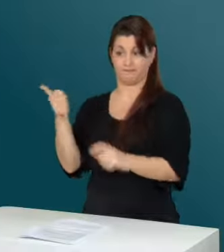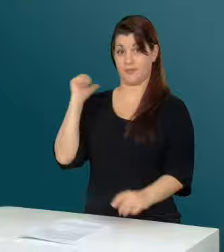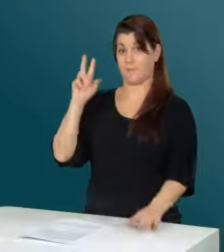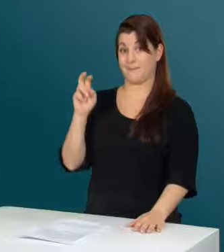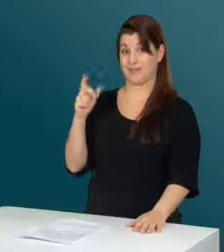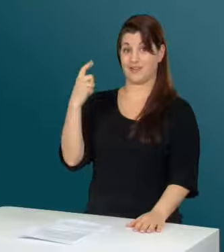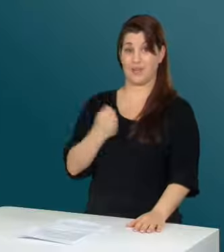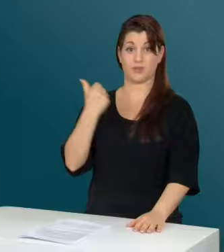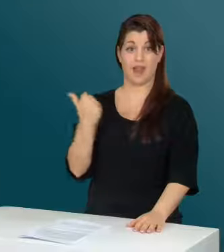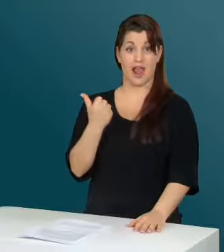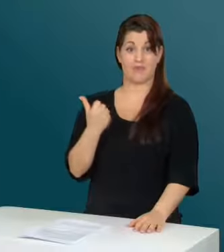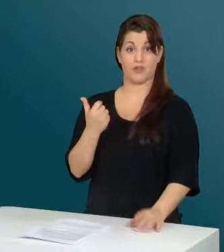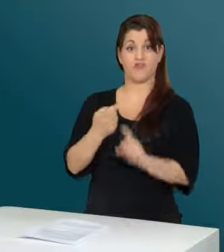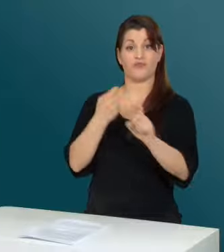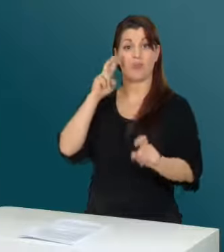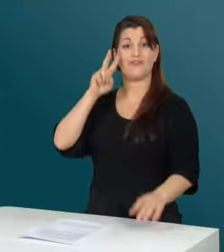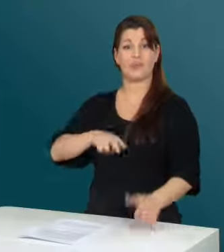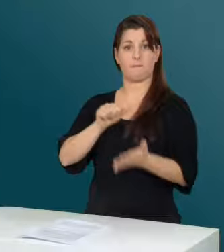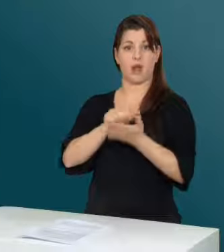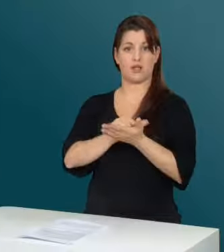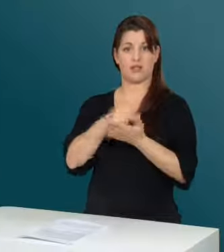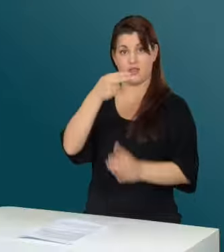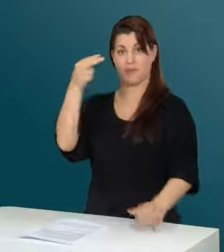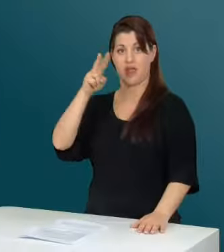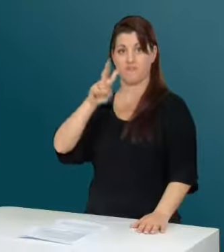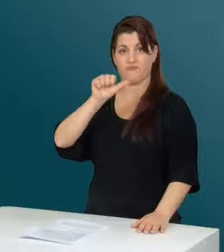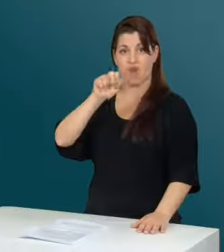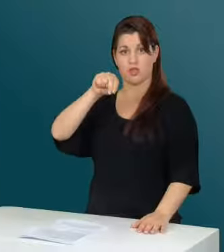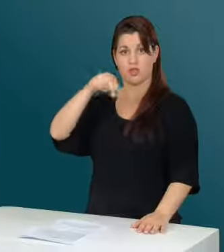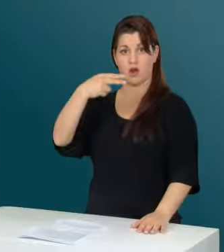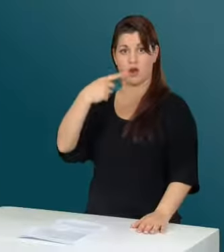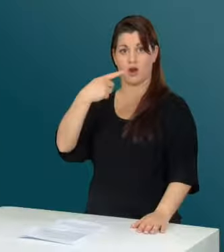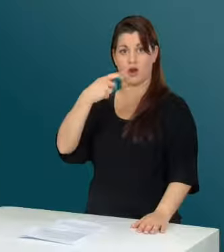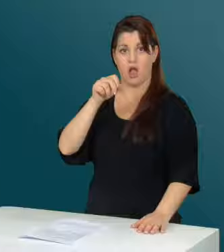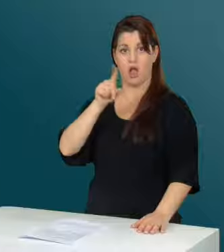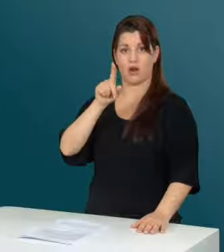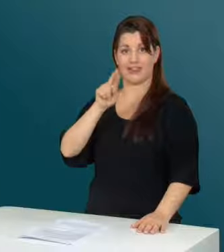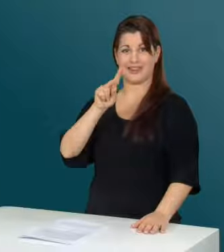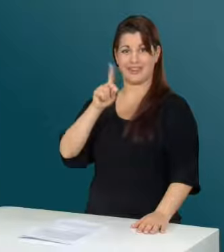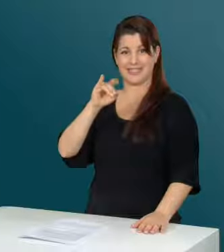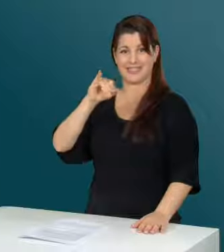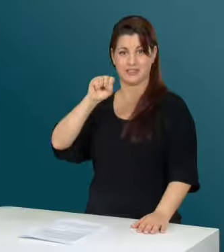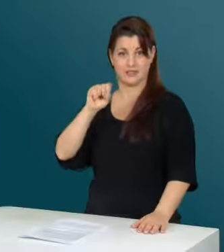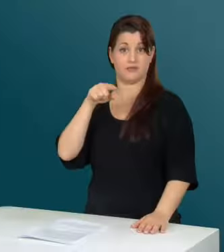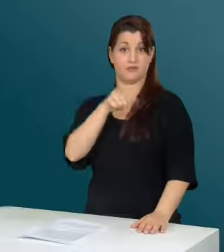Im März 2011 wurde Rico vom Magazin Vanguardist zum Newcomer des Monats März 2011,